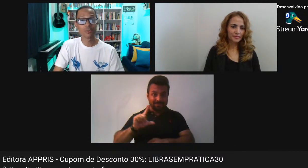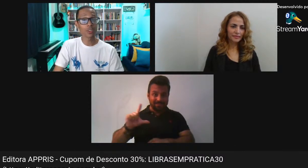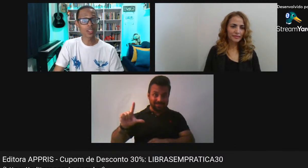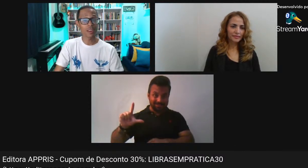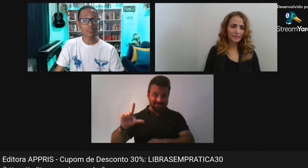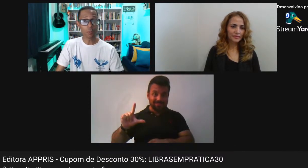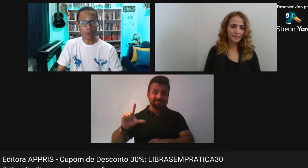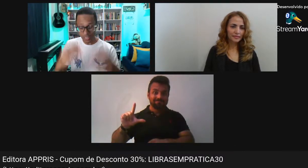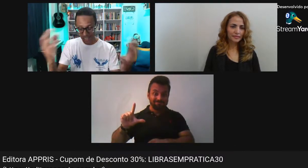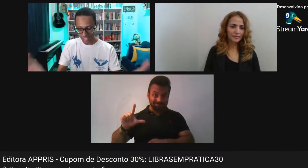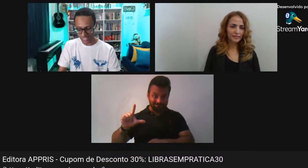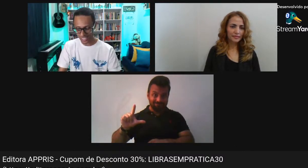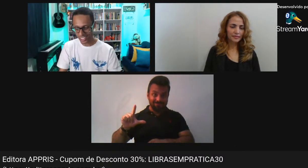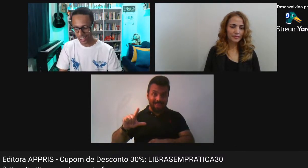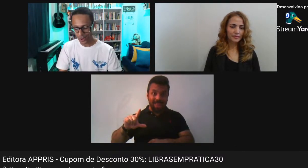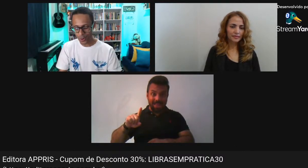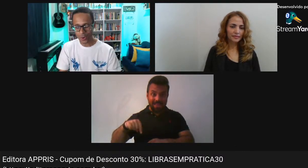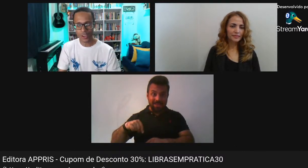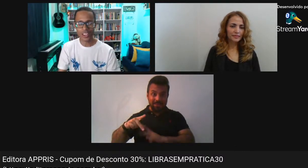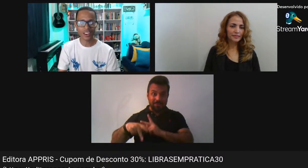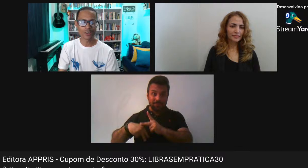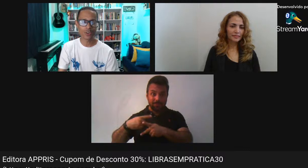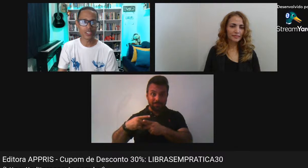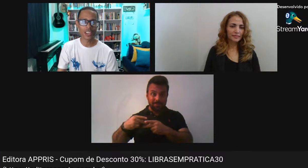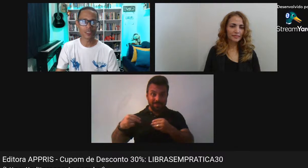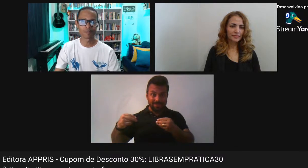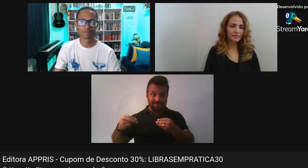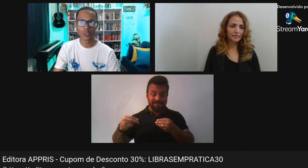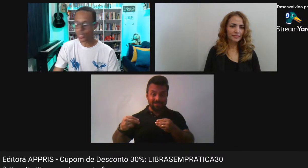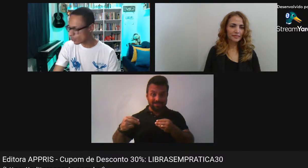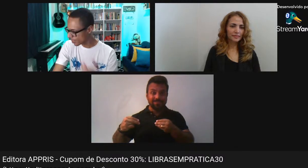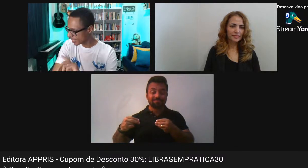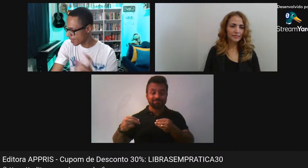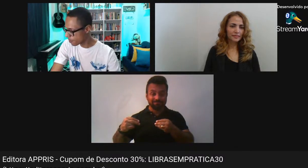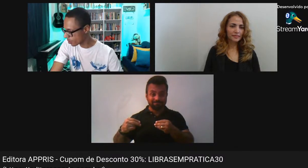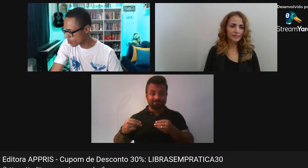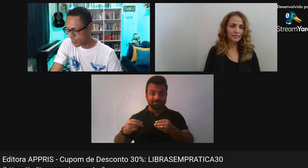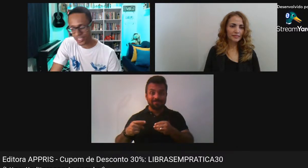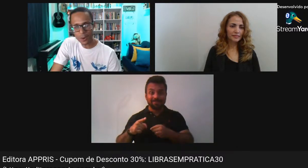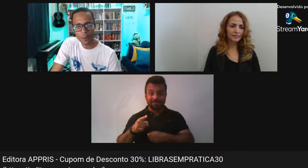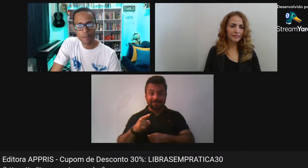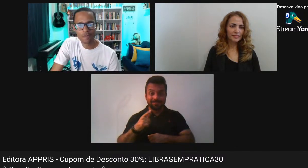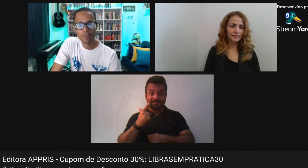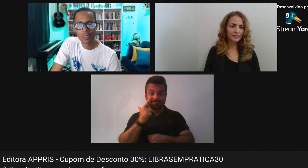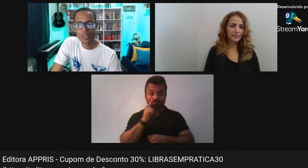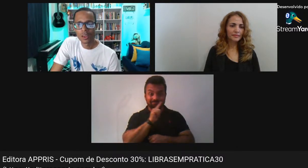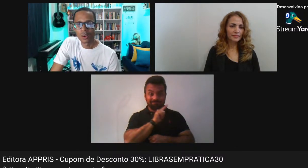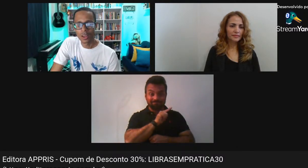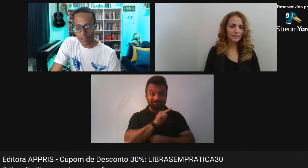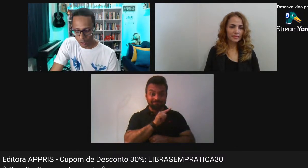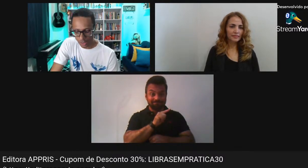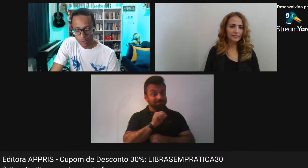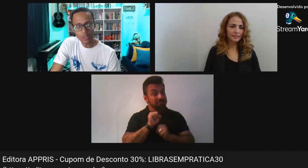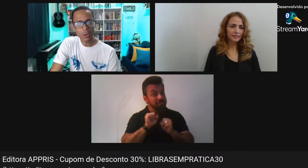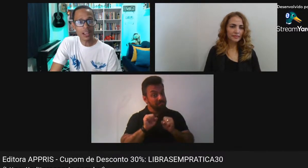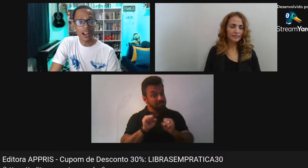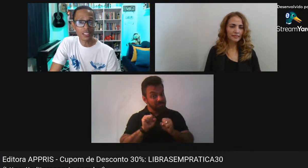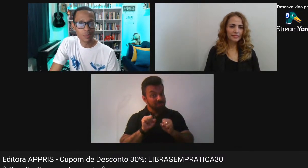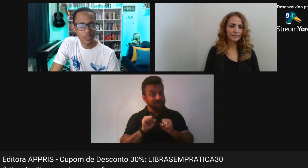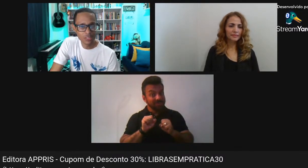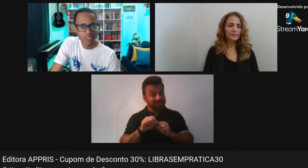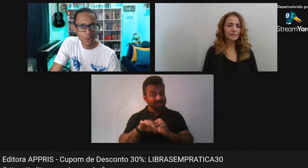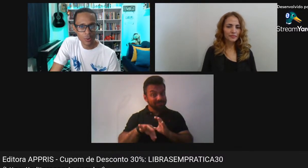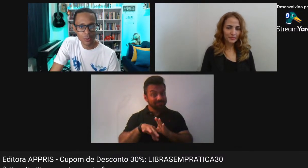E você E vai Poder Concorrer Ao sorteio Do livro Que daqui a pouco Eu vou fazer um Olha Golda Muito